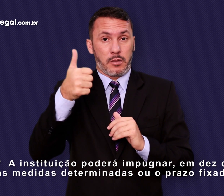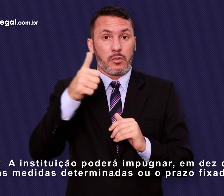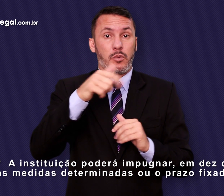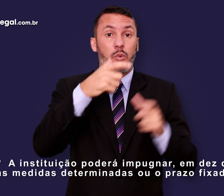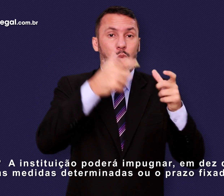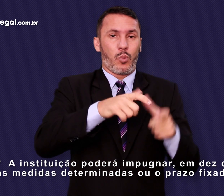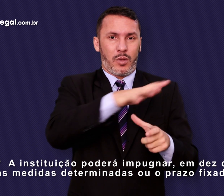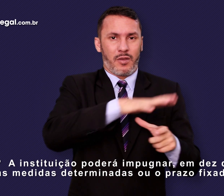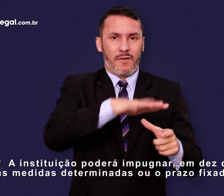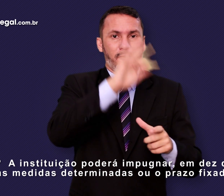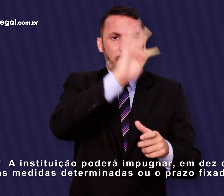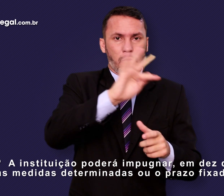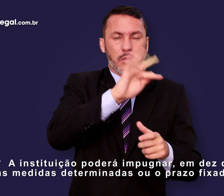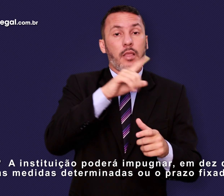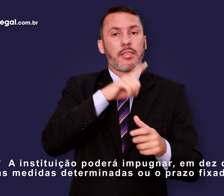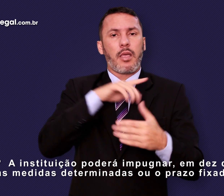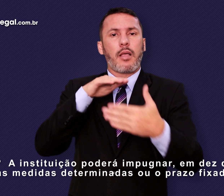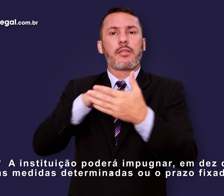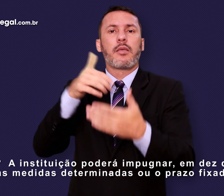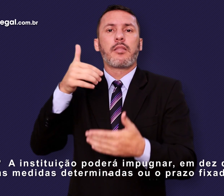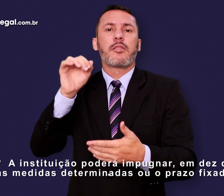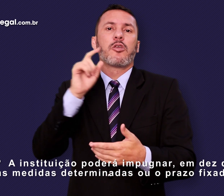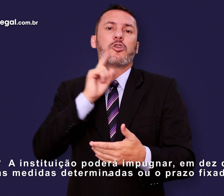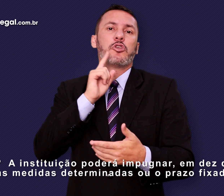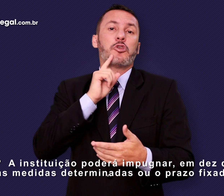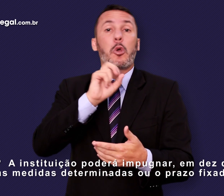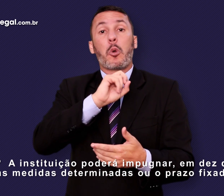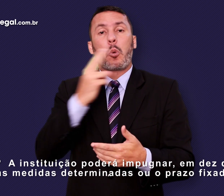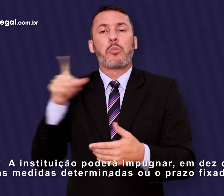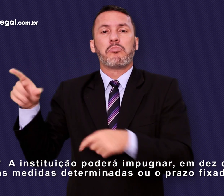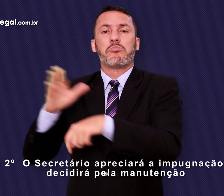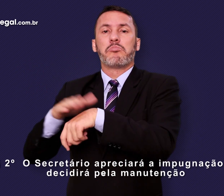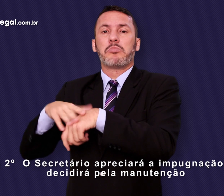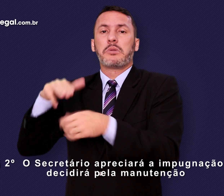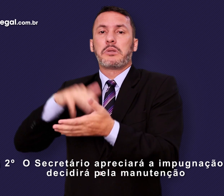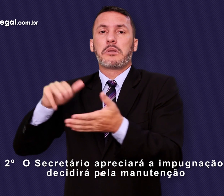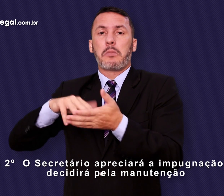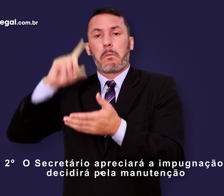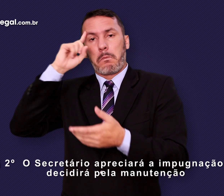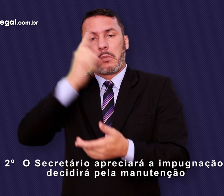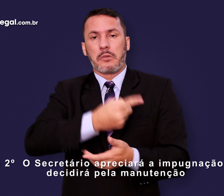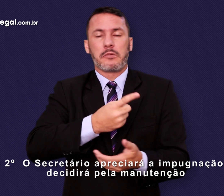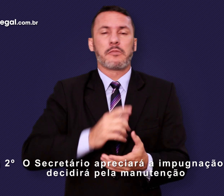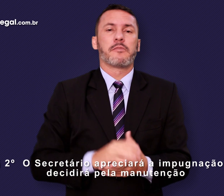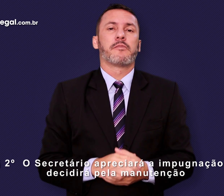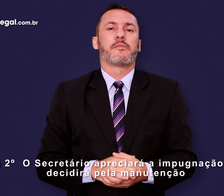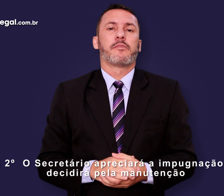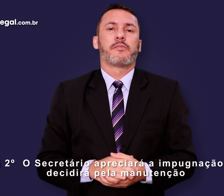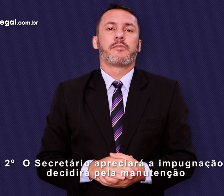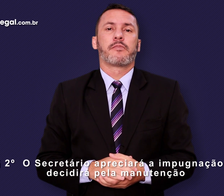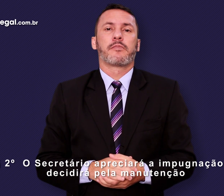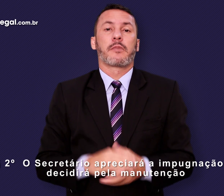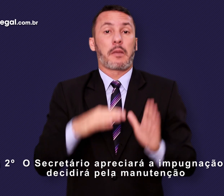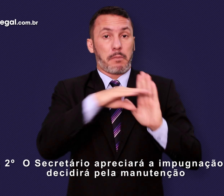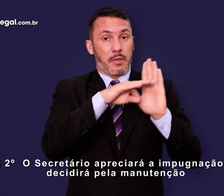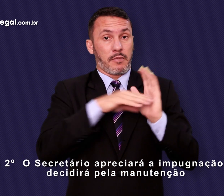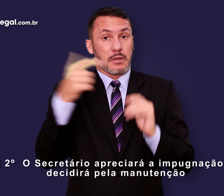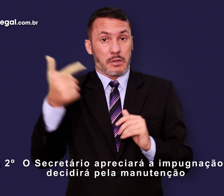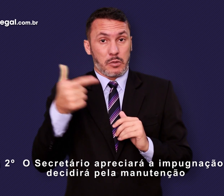em dez dias as medidas determinadas ou o prazo fixado. Parágrafo 2º. O secretário apreciará a impugnação